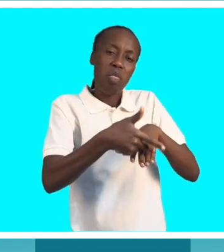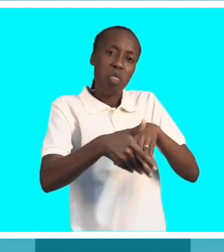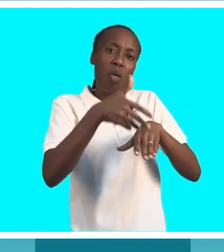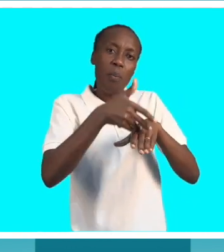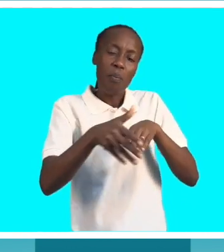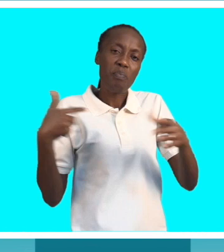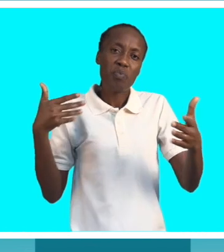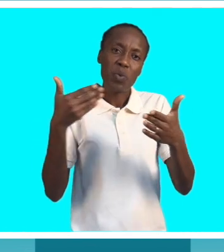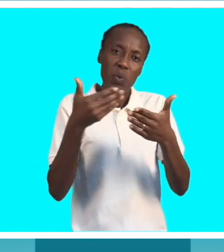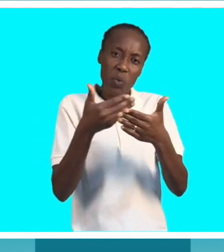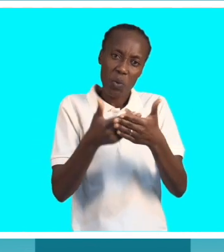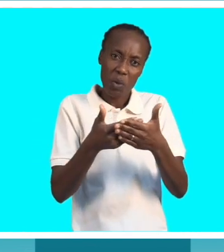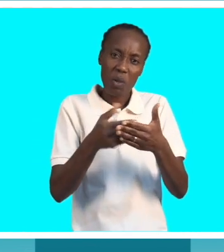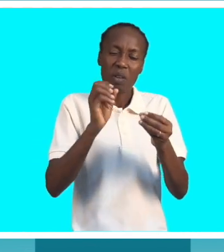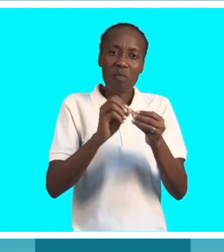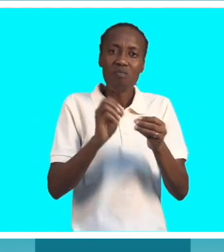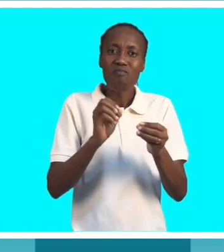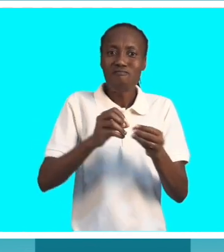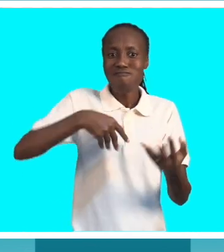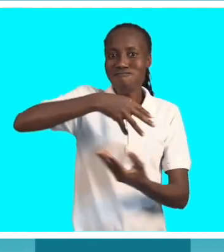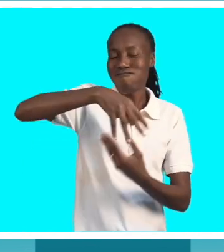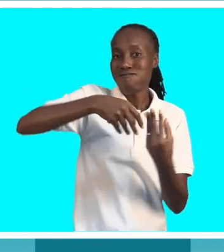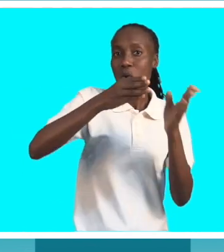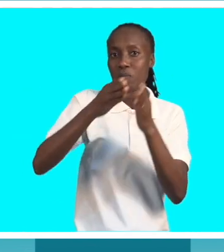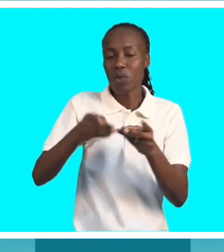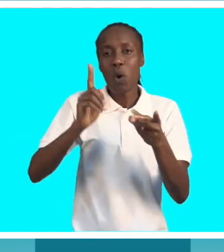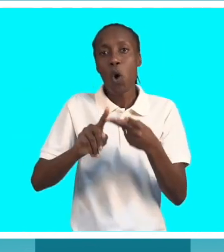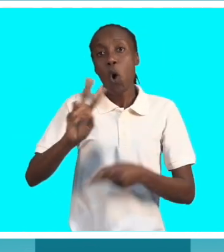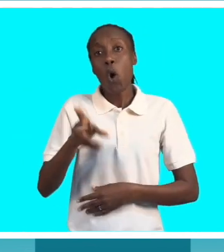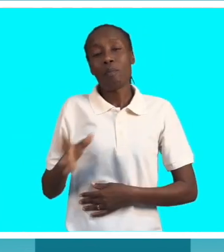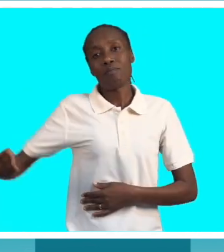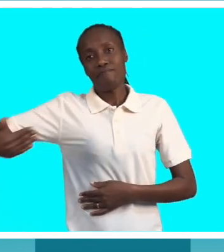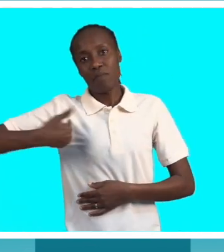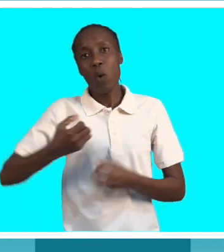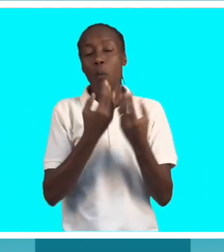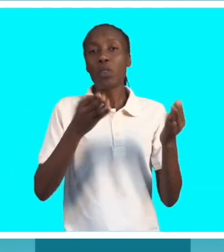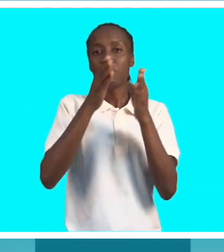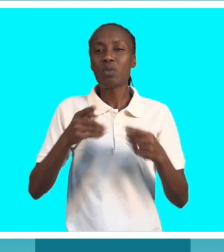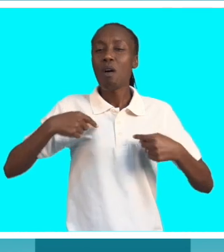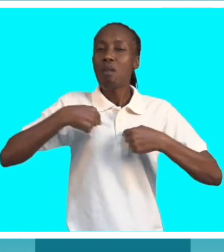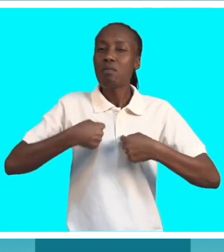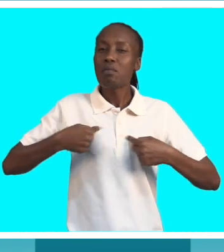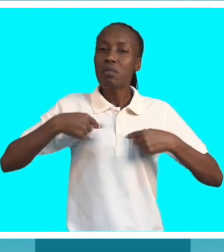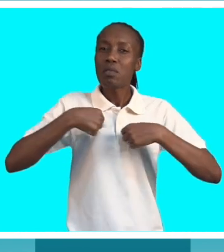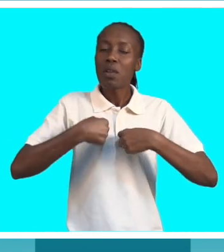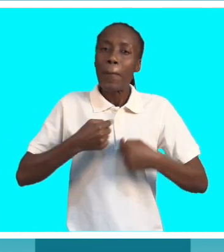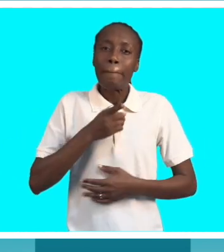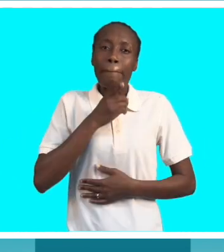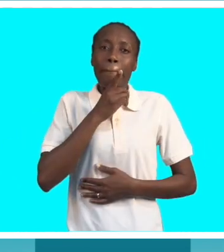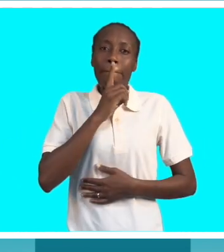durante o seu convívio ou o seu passeio. Então muitas delas acabam sofrendo silêncio. Não procuram o serviço de saúde ou têm medo